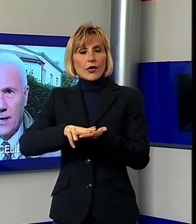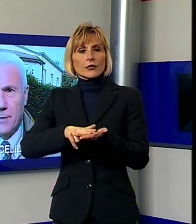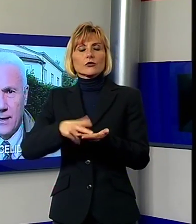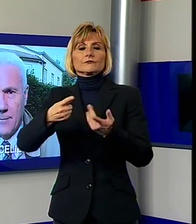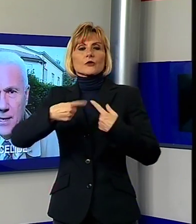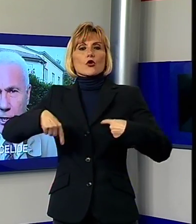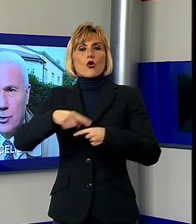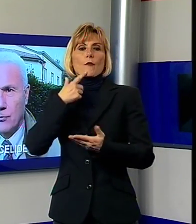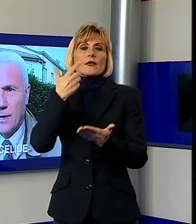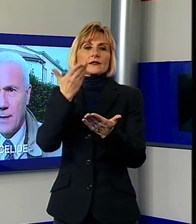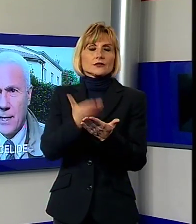Celestino Marchini.